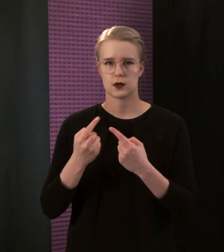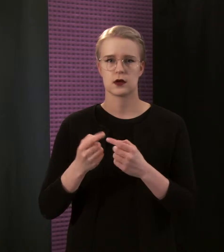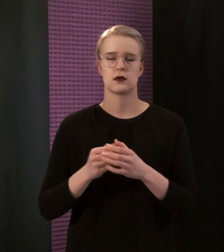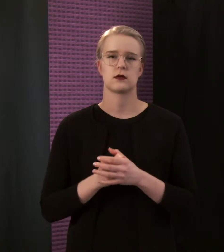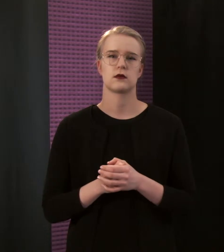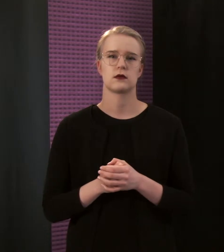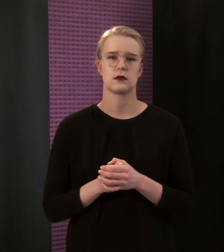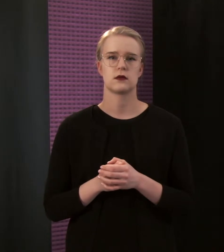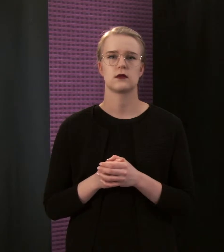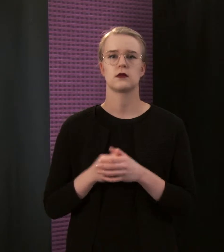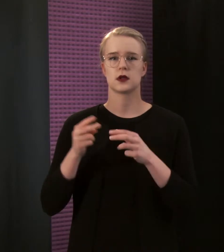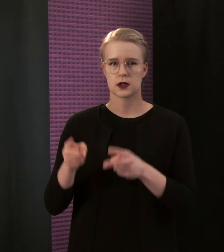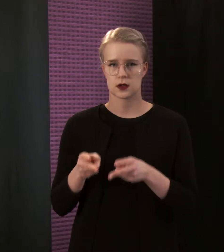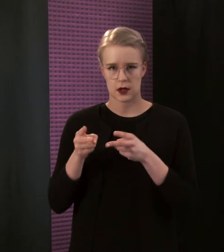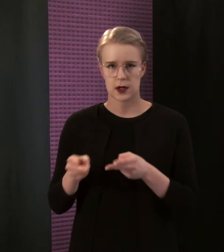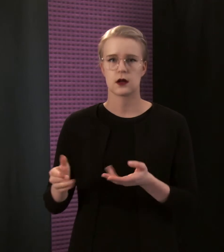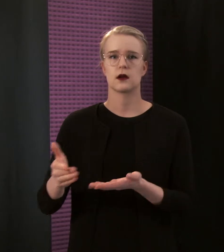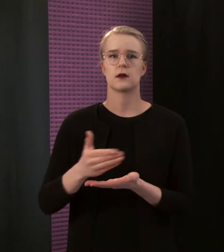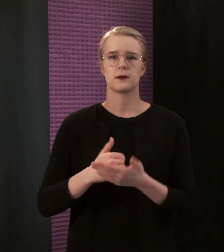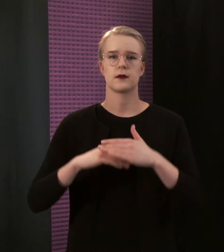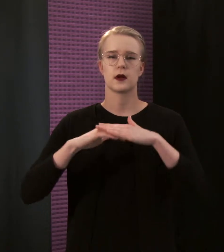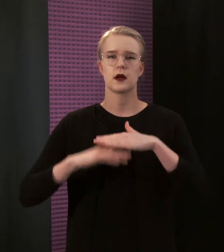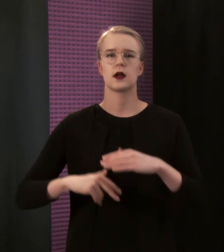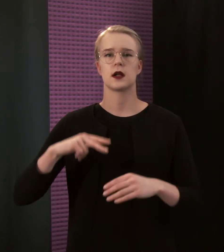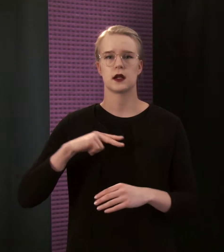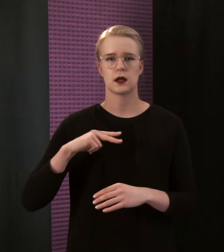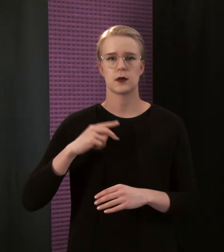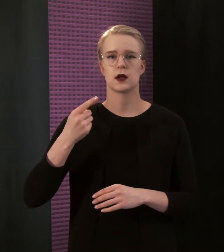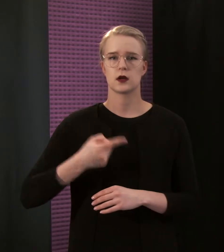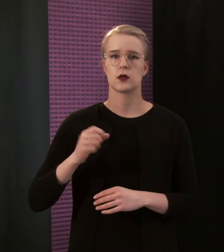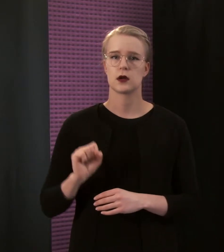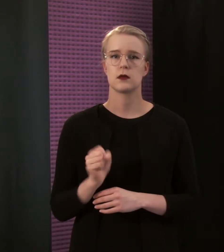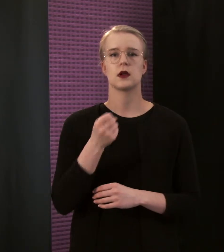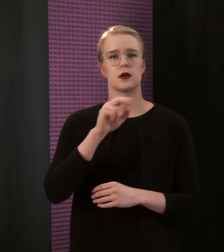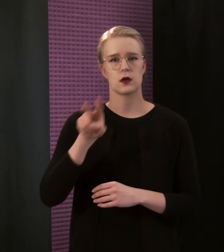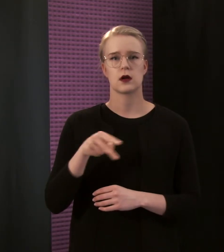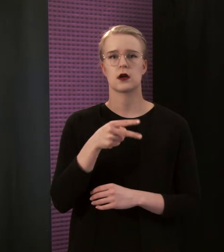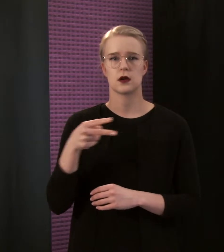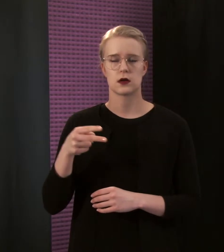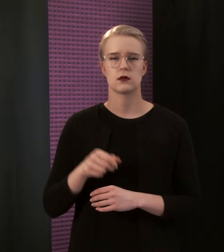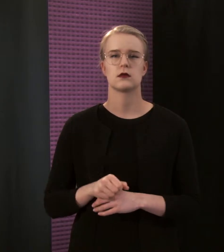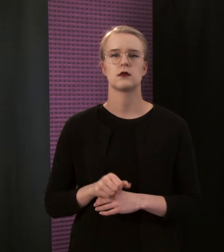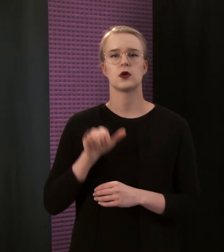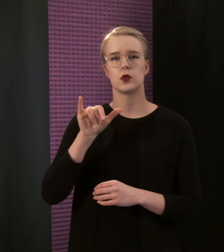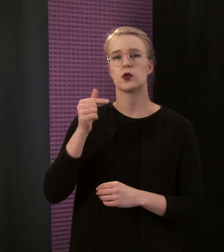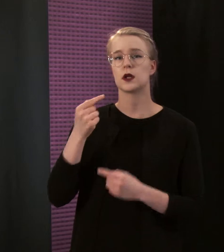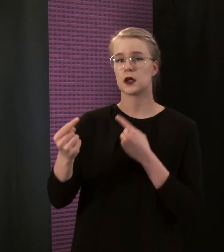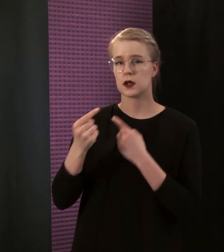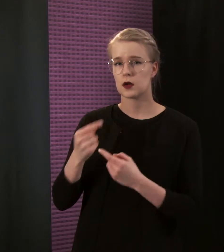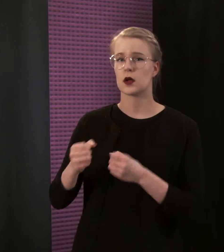Sairaalalle on kertymässä alijäämää 10 miljoonaa euroa, ja YT-neuvottelut koskevat koko